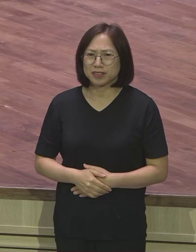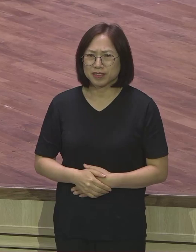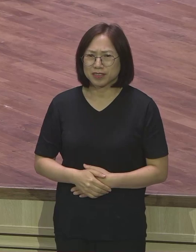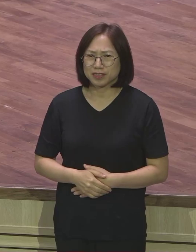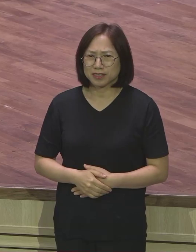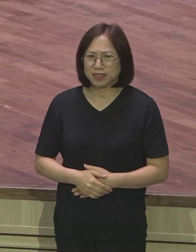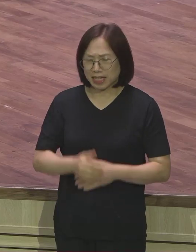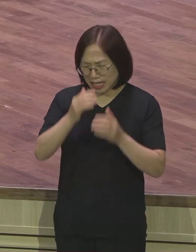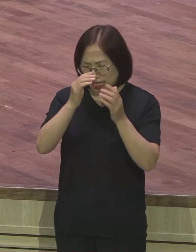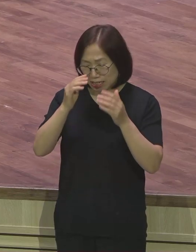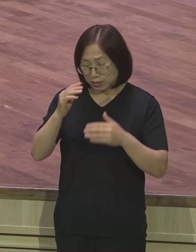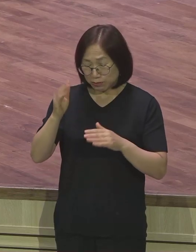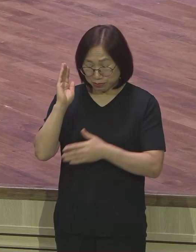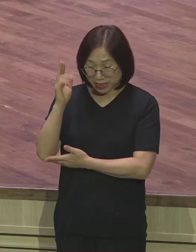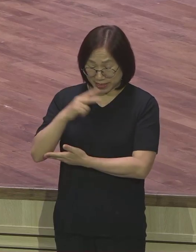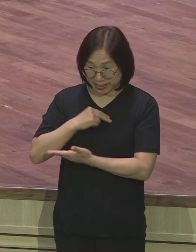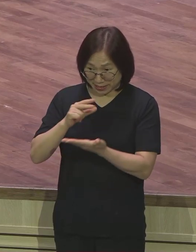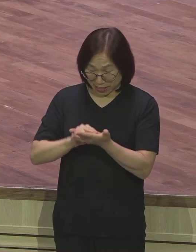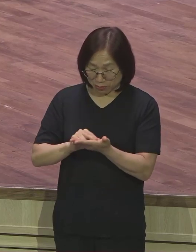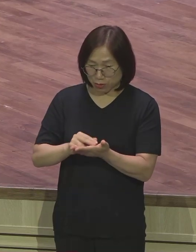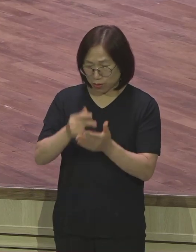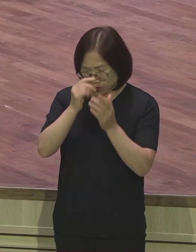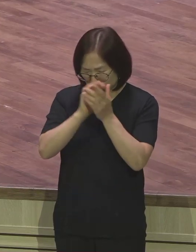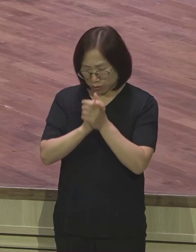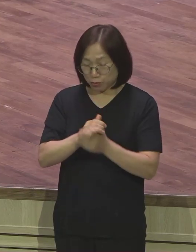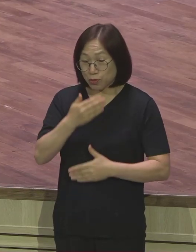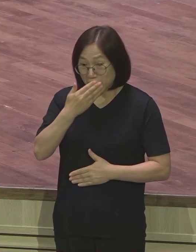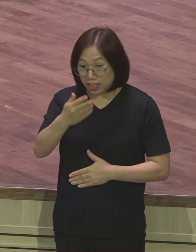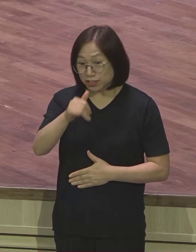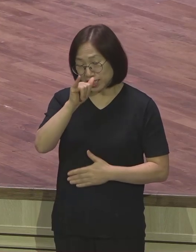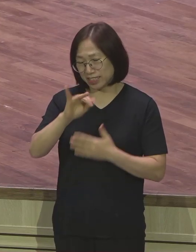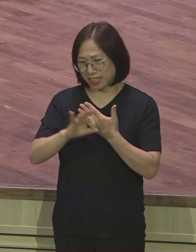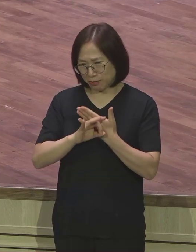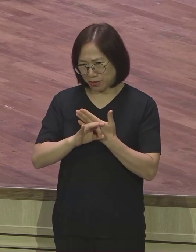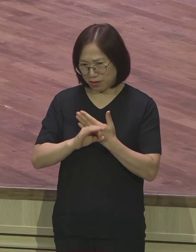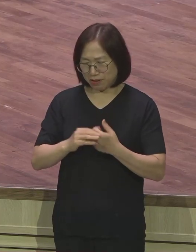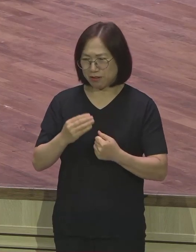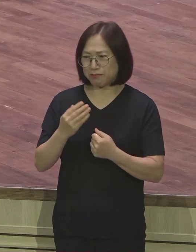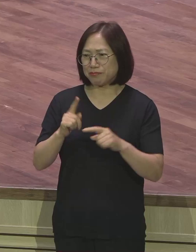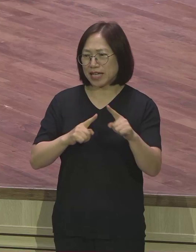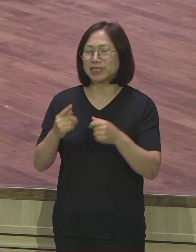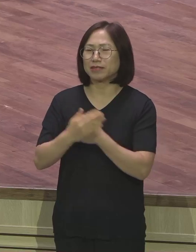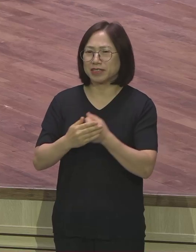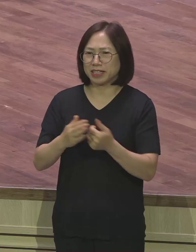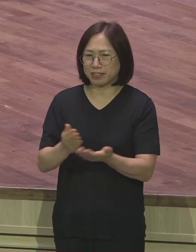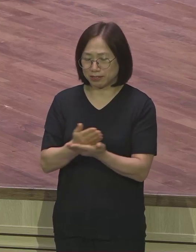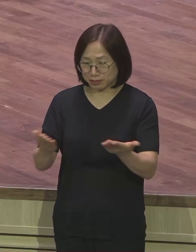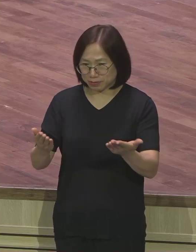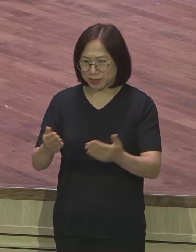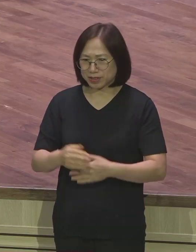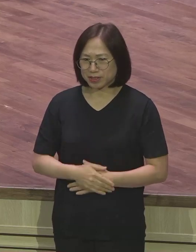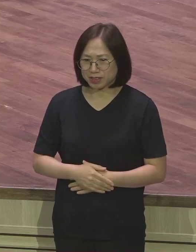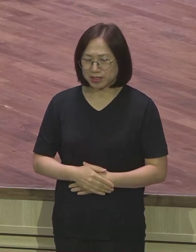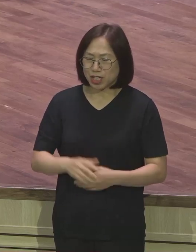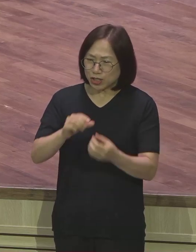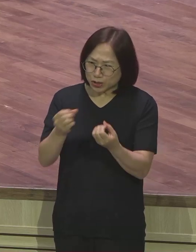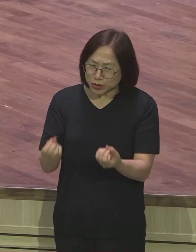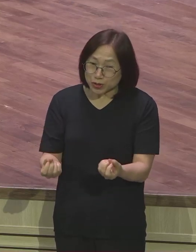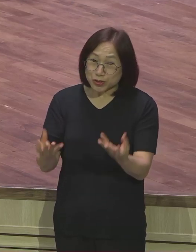할 수 있다면 이란 제목으로 함께 말씀의 은혜를 나누도록 하겠습니다. 오늘은 한가위 추석입니다.